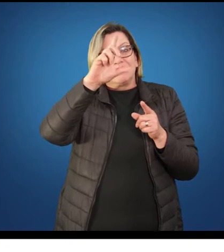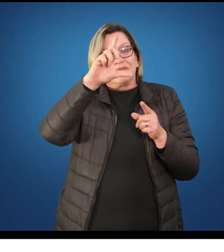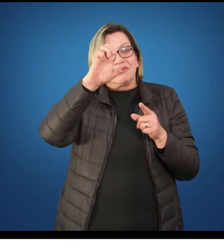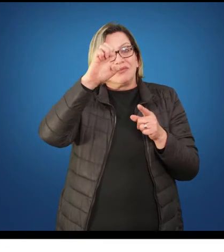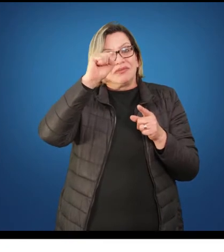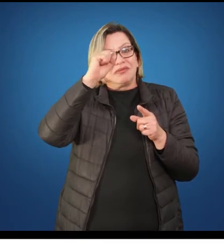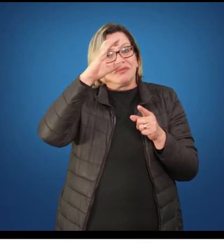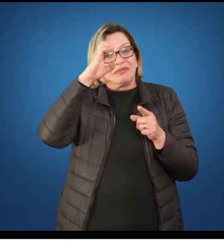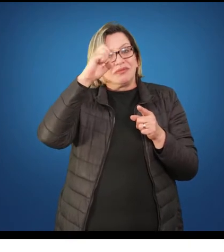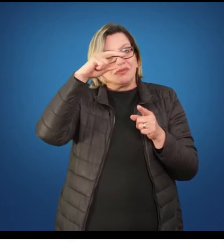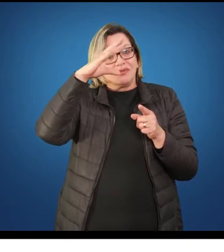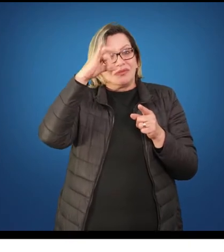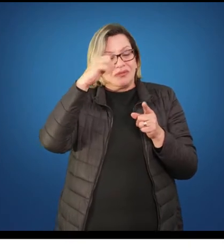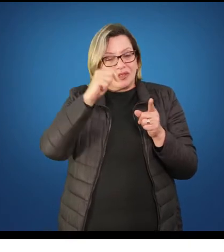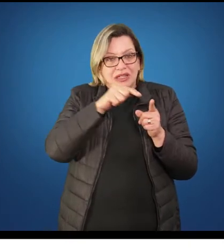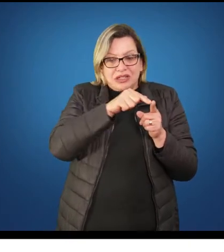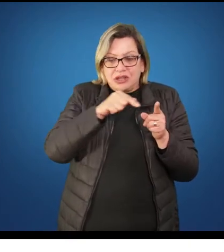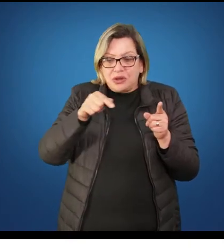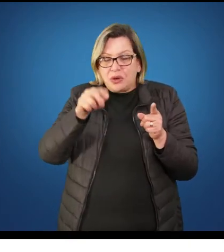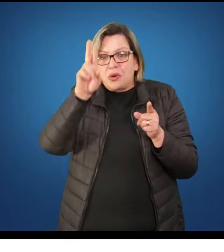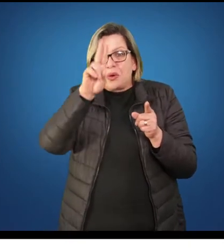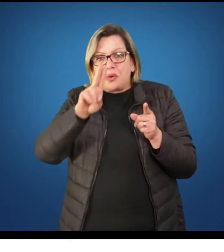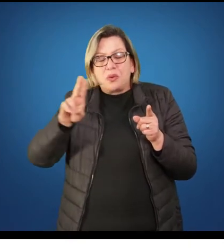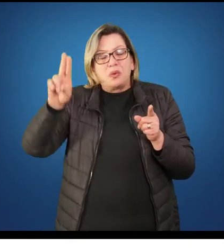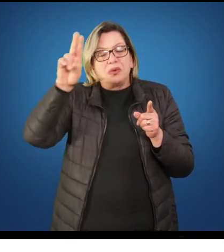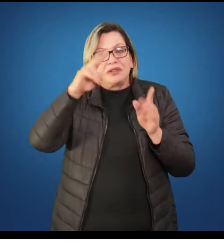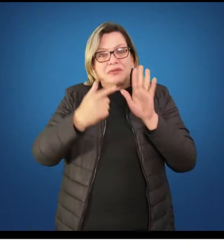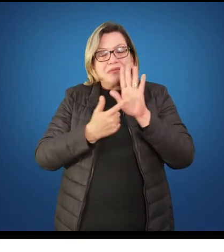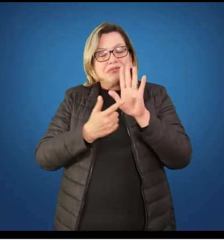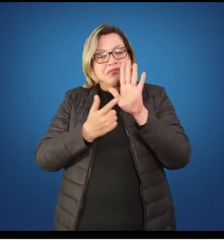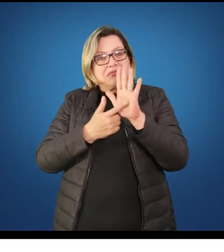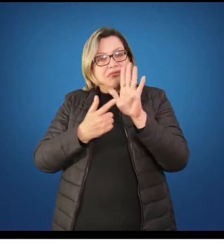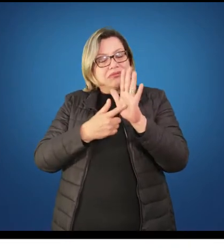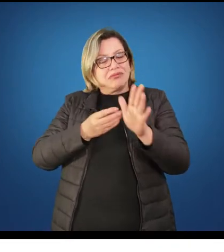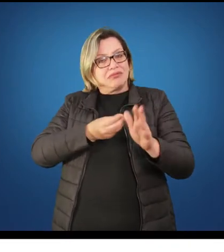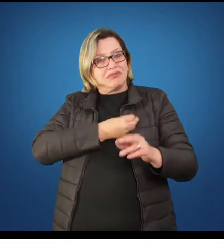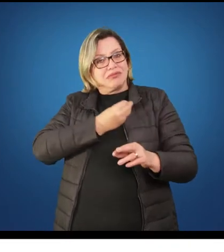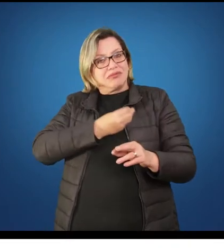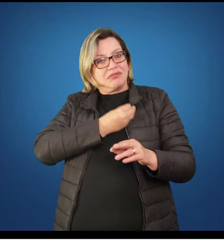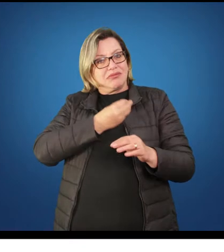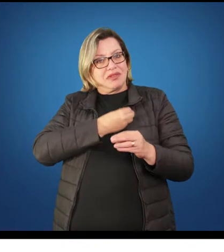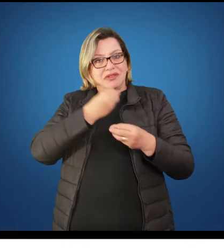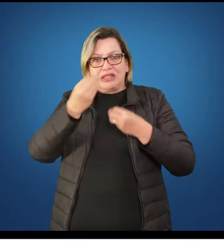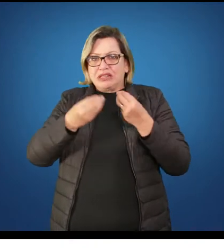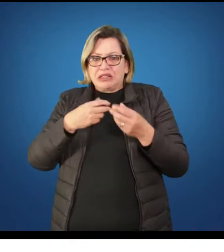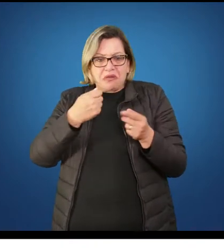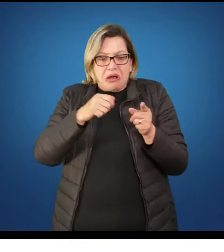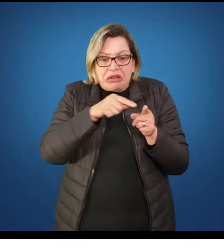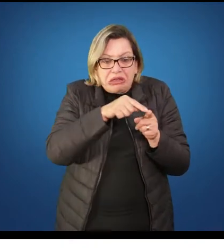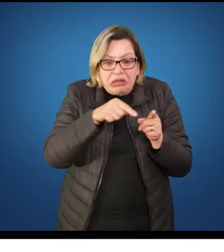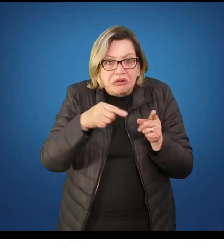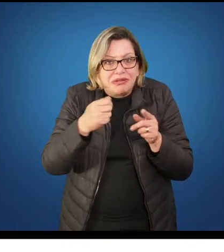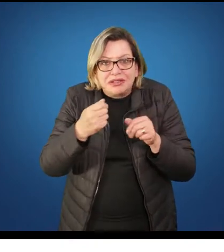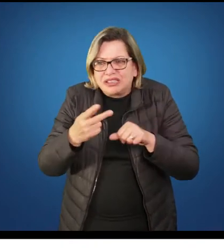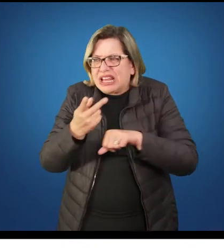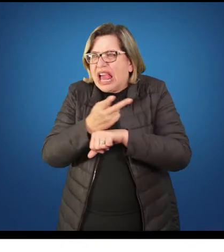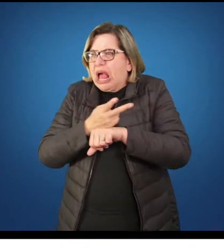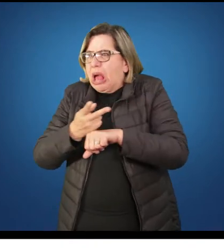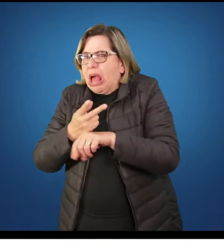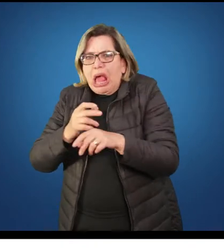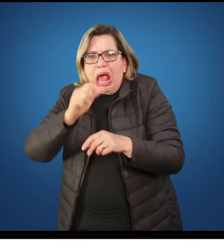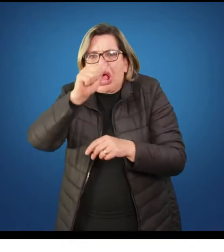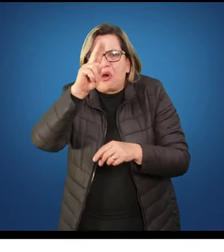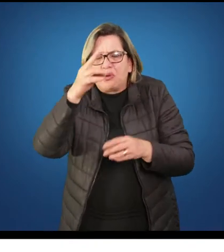adolescentes, digamos assim. Isso é importante, gente, saber e compreender, justamente porque temos que